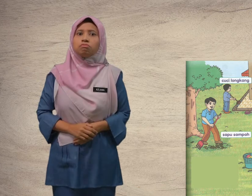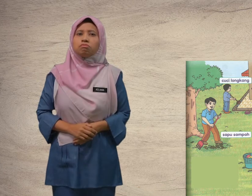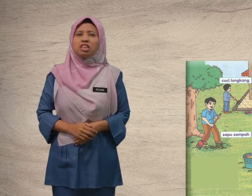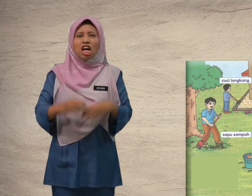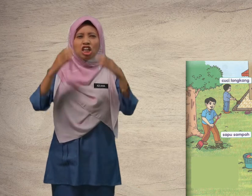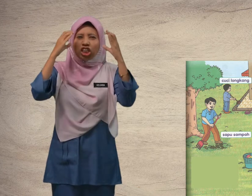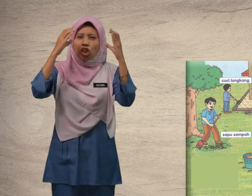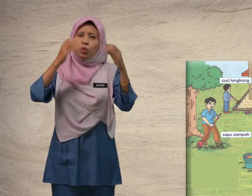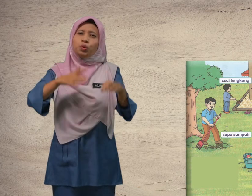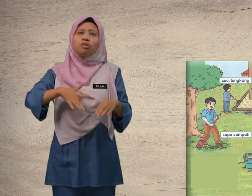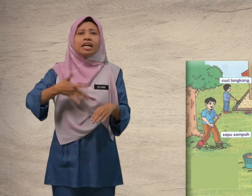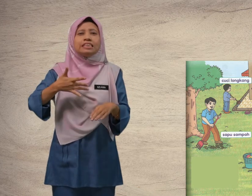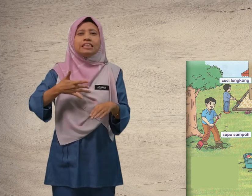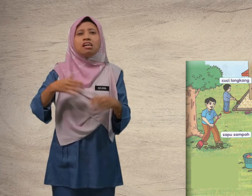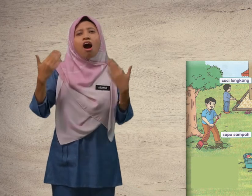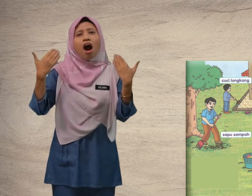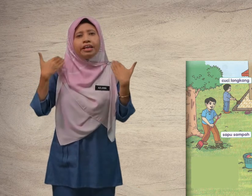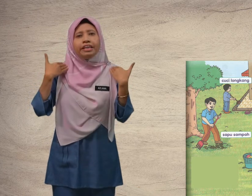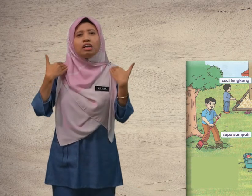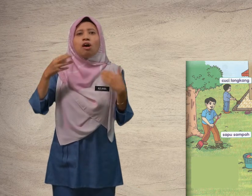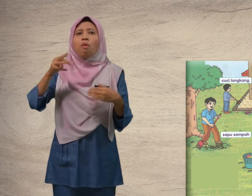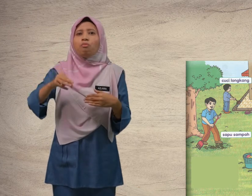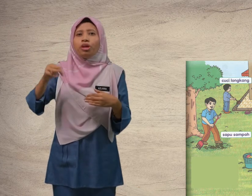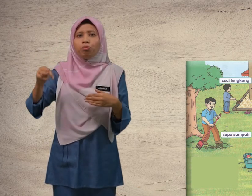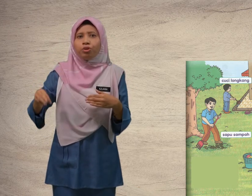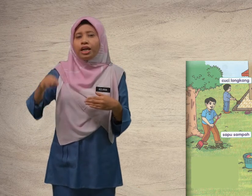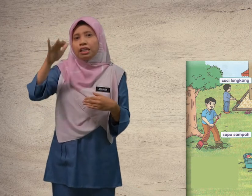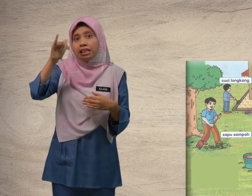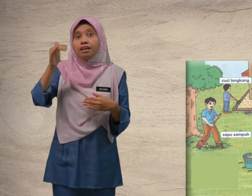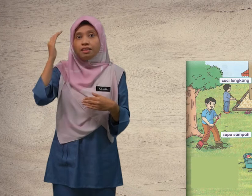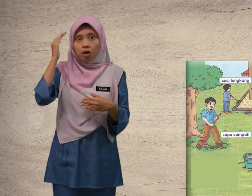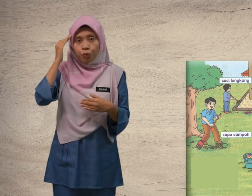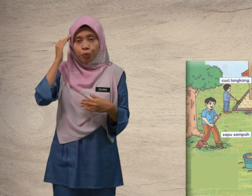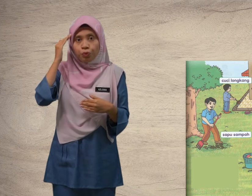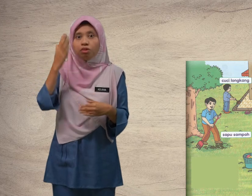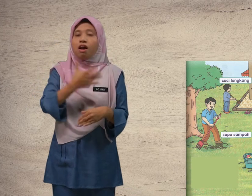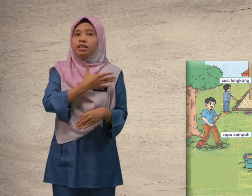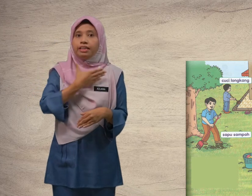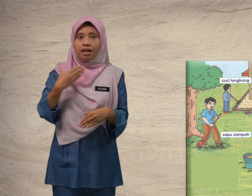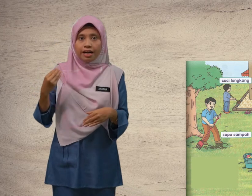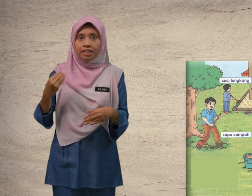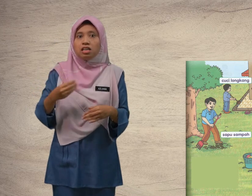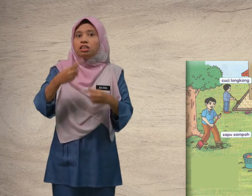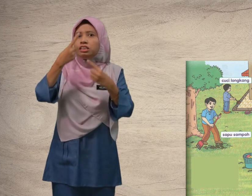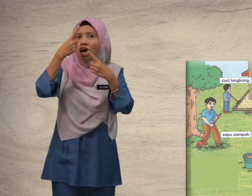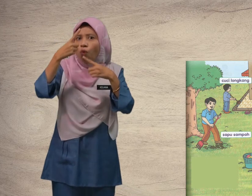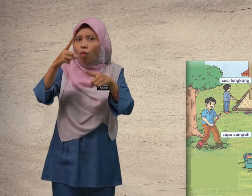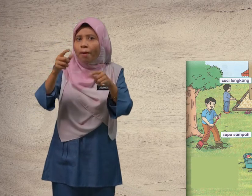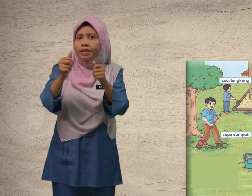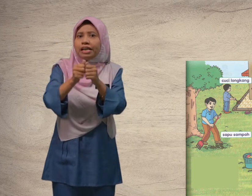Cikgu rasa ada murid-murid yang tahu dan jawab dengan